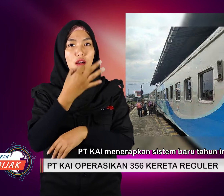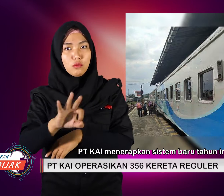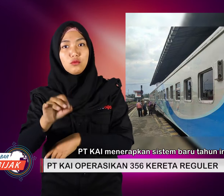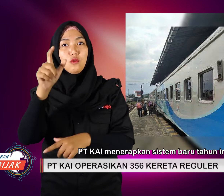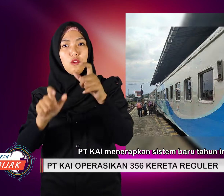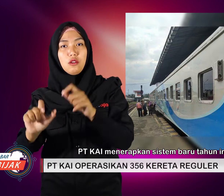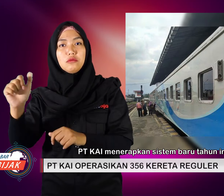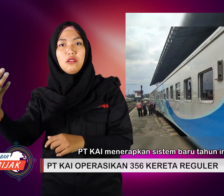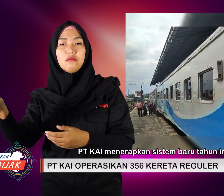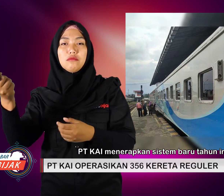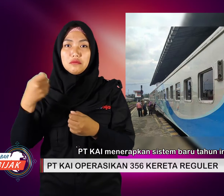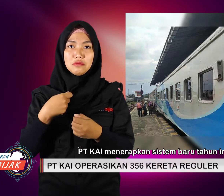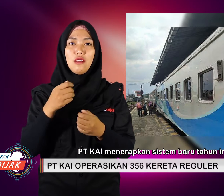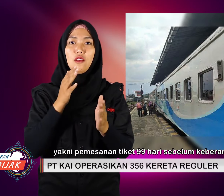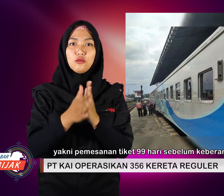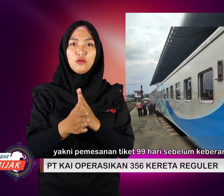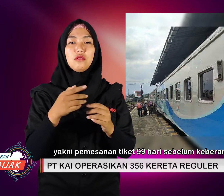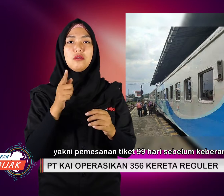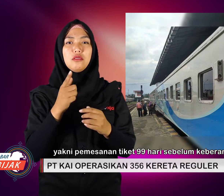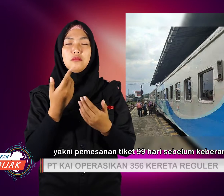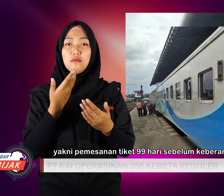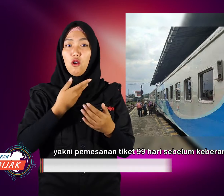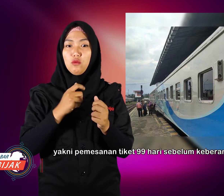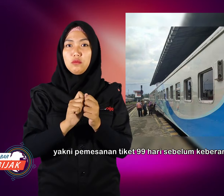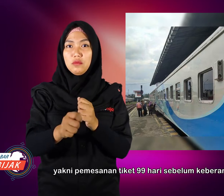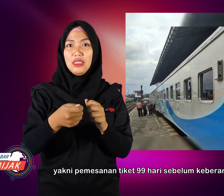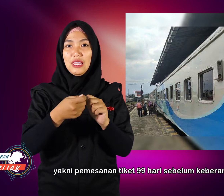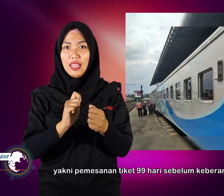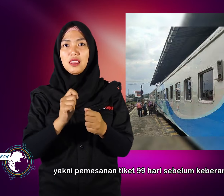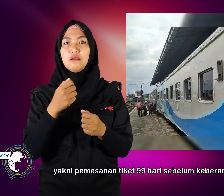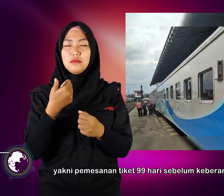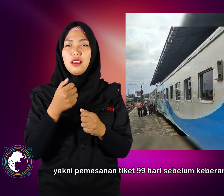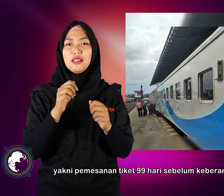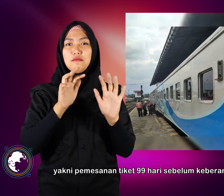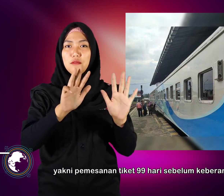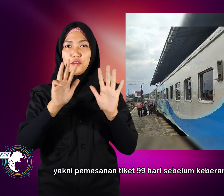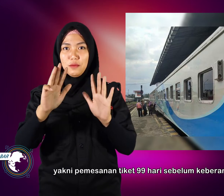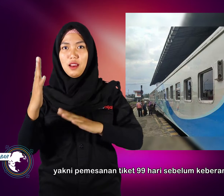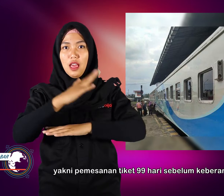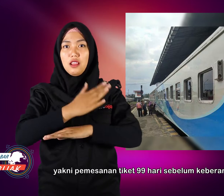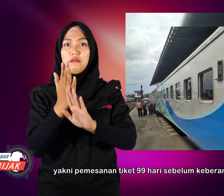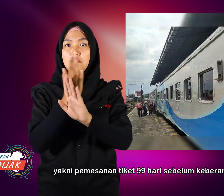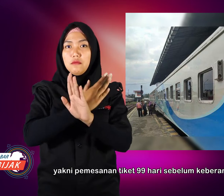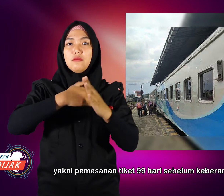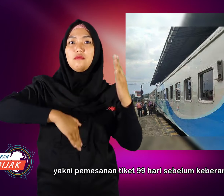yakni pemesanan tiket 99 hari sebelum keberangkatan.